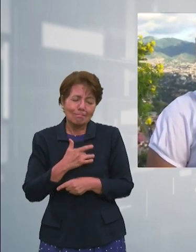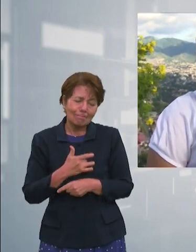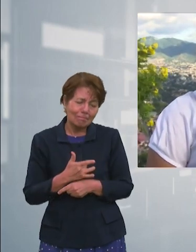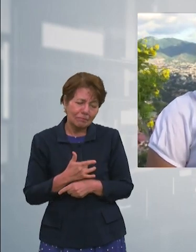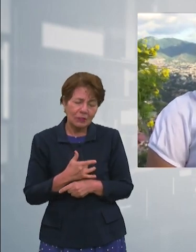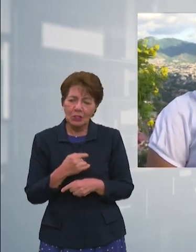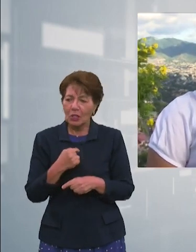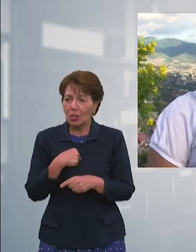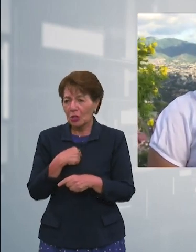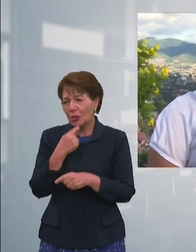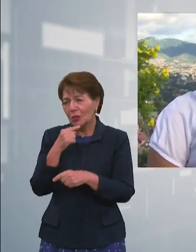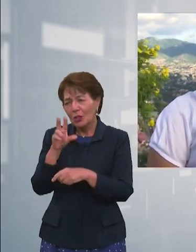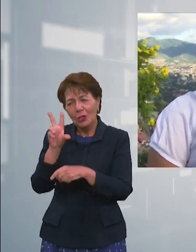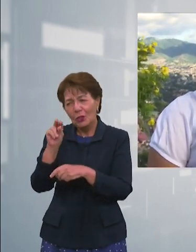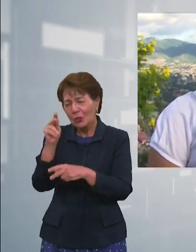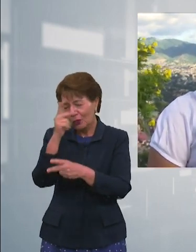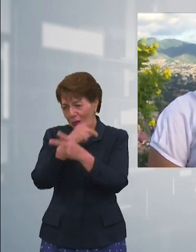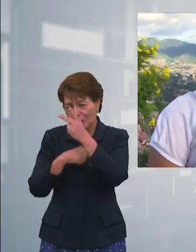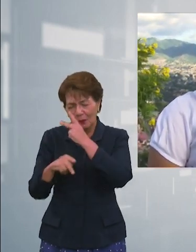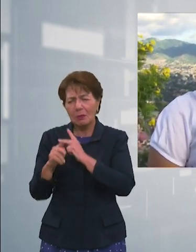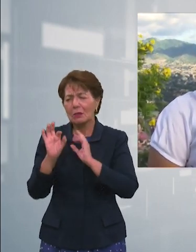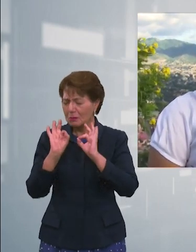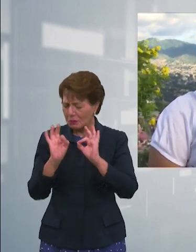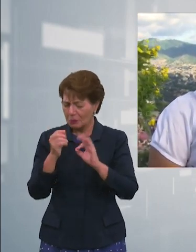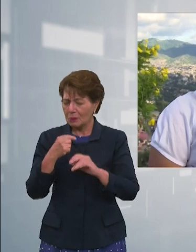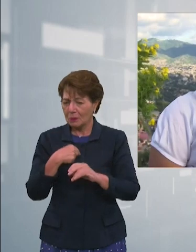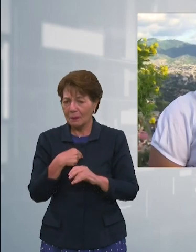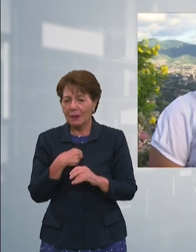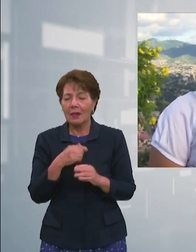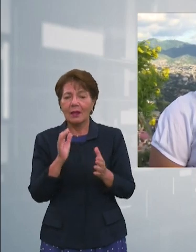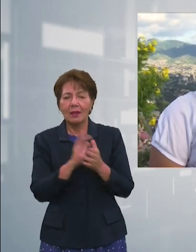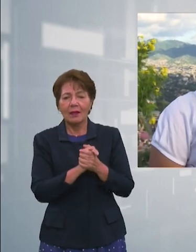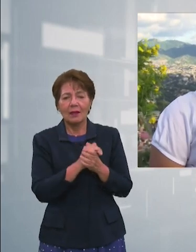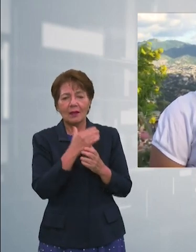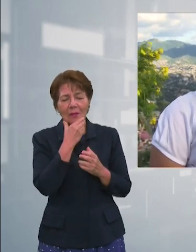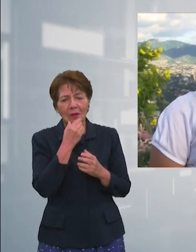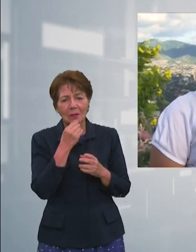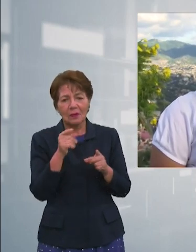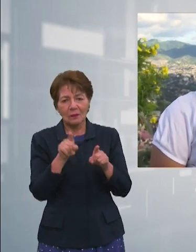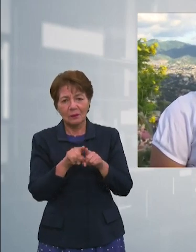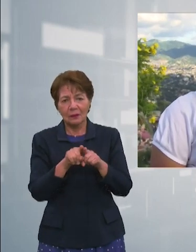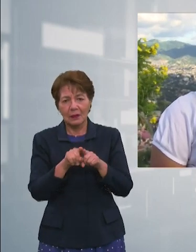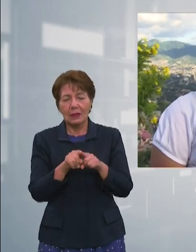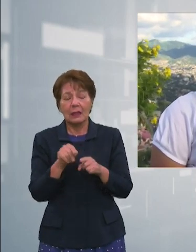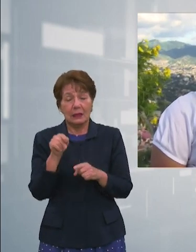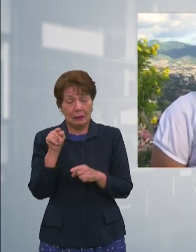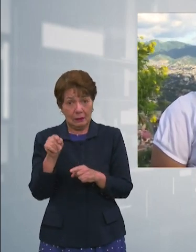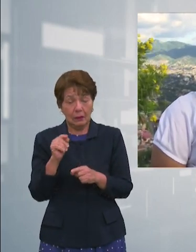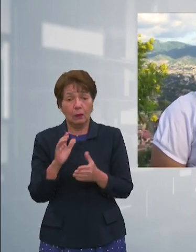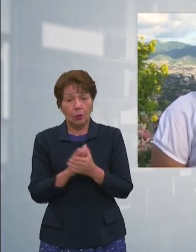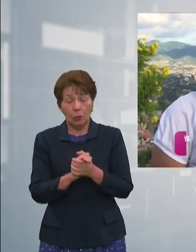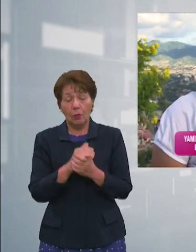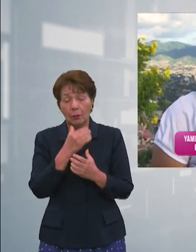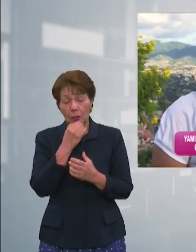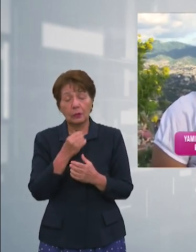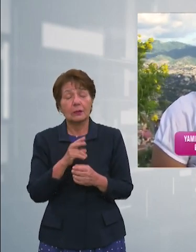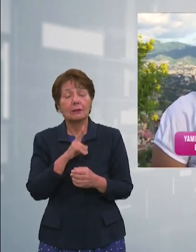decía a ellos, no, no se preocupen. Y mi esposo también, o sea, para él fue una etapa bien fuerte. Esta guerrera se